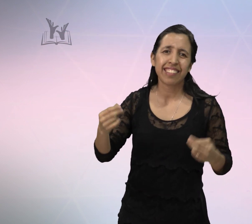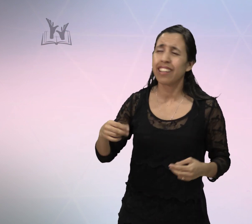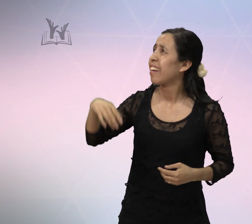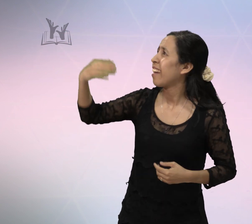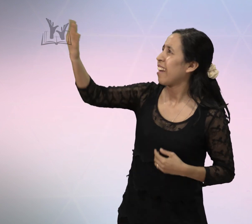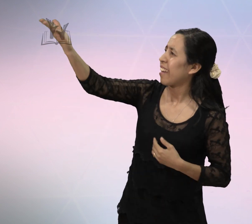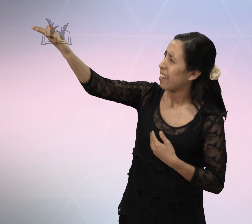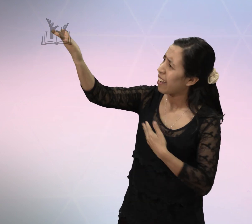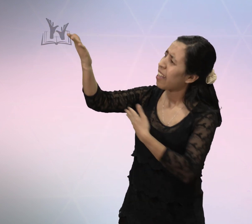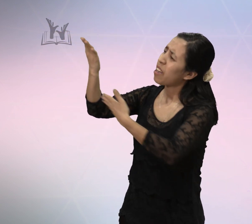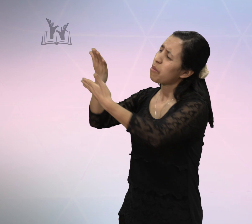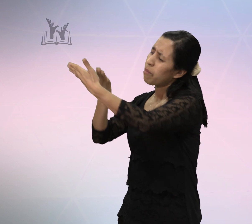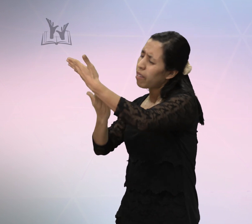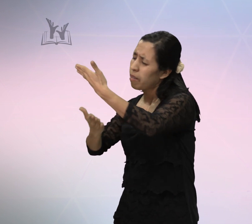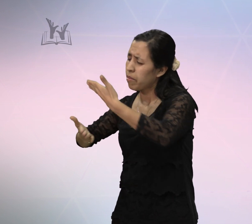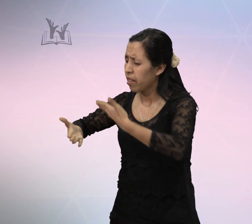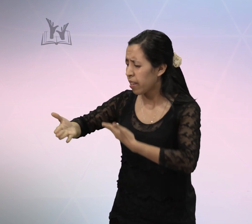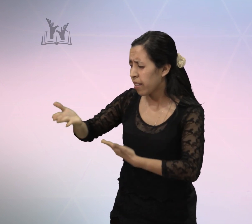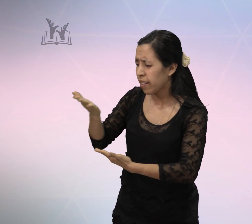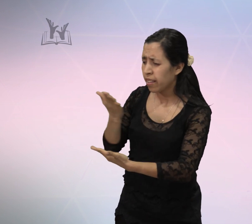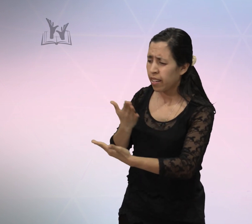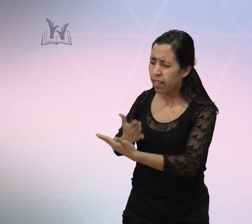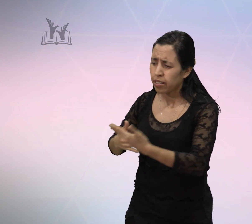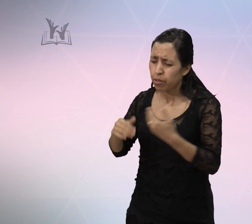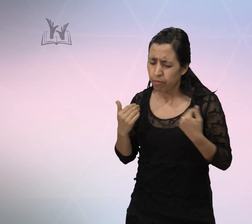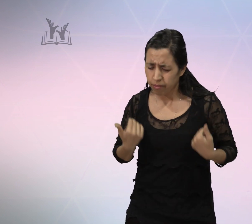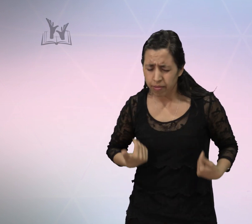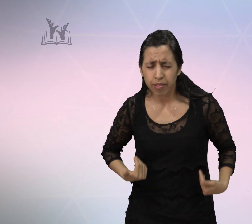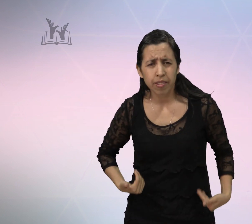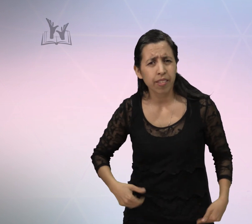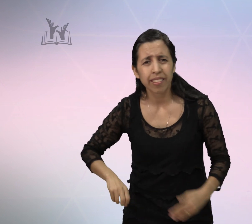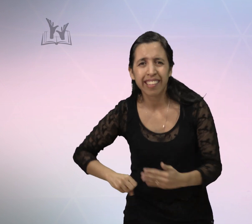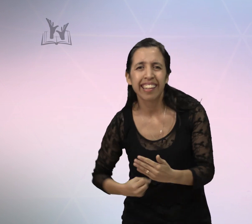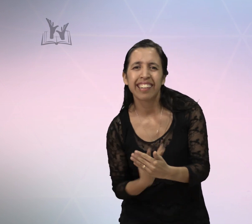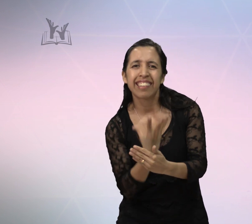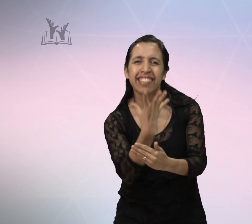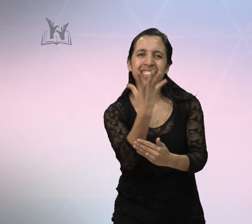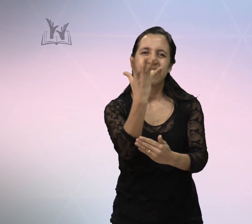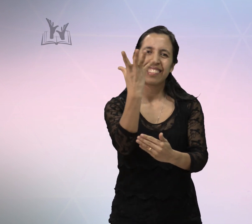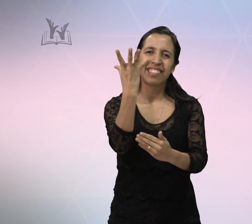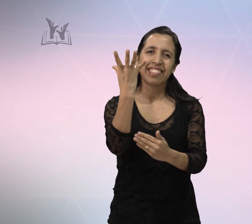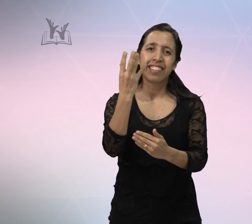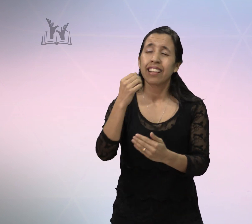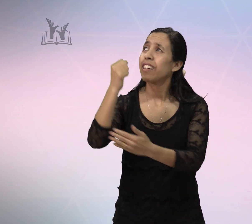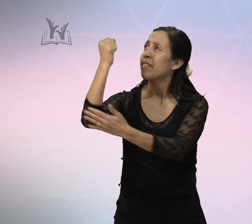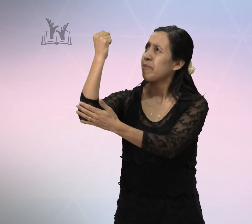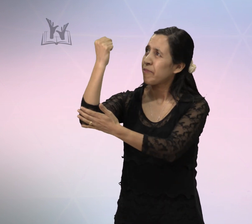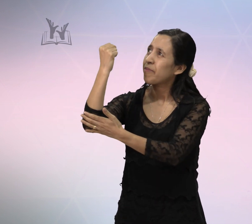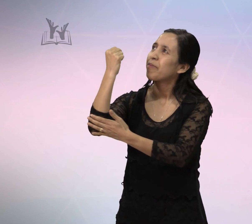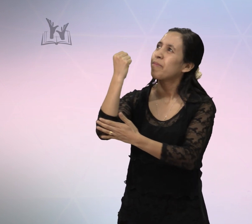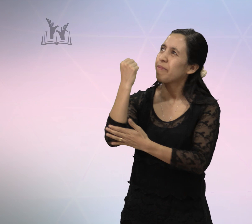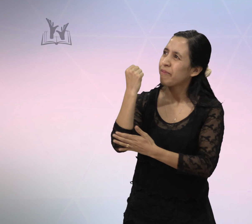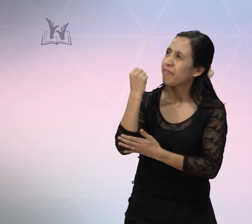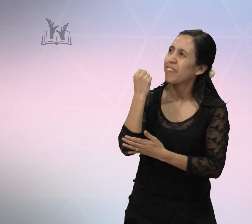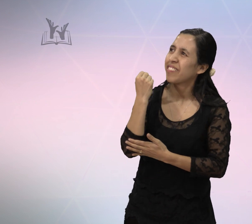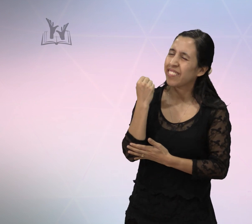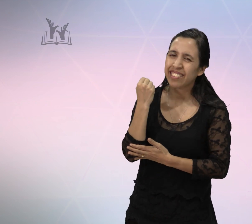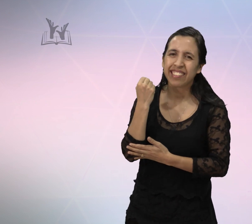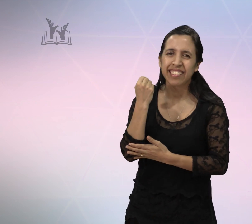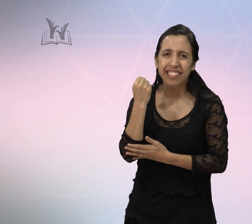Cámbiame y hazme otra vez Y ayúdame a ser